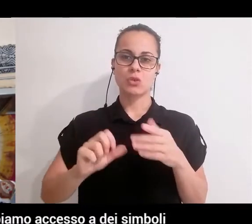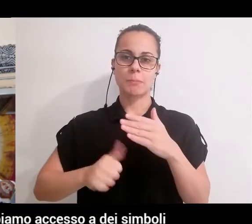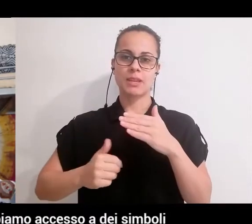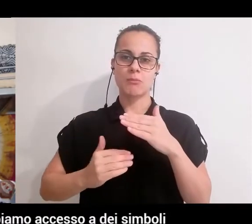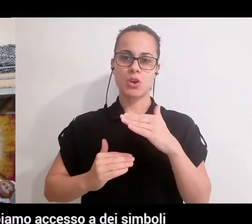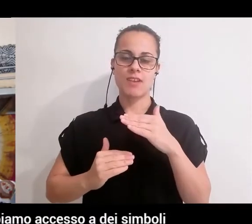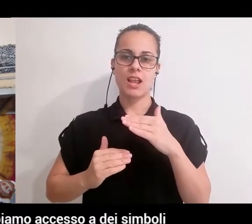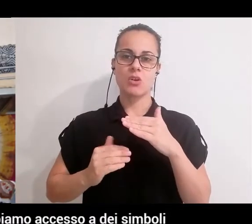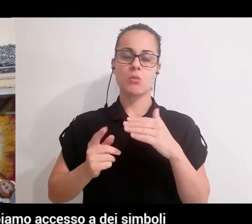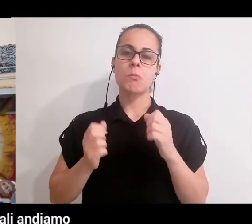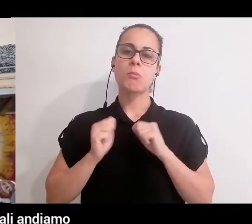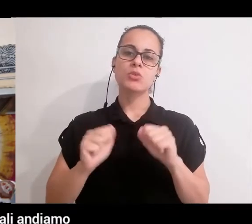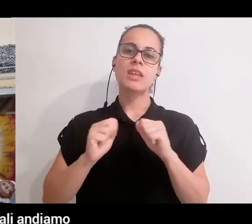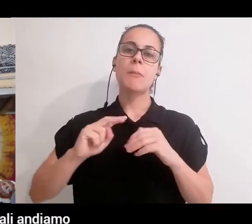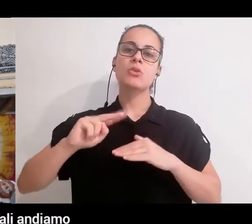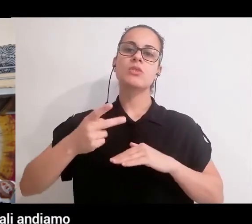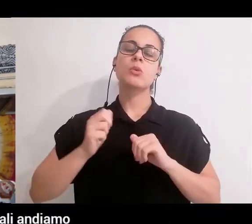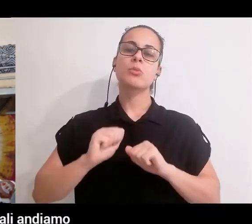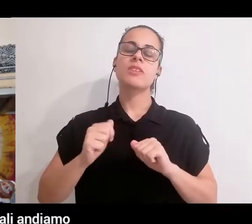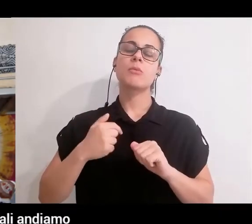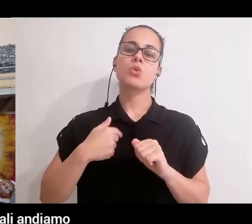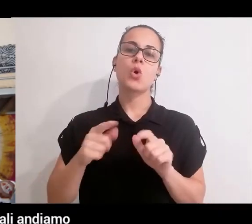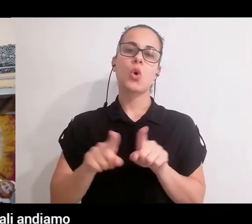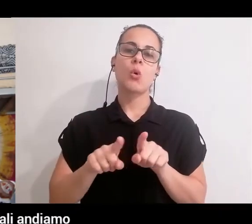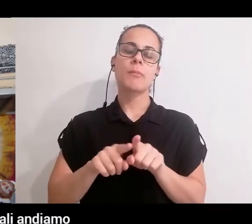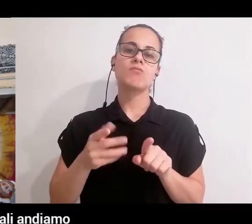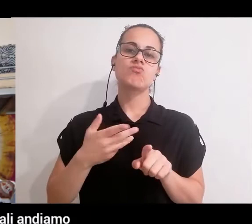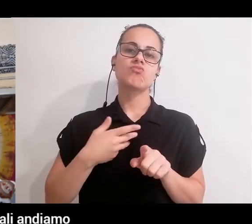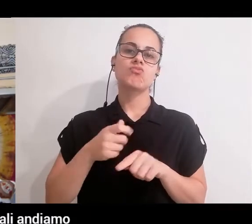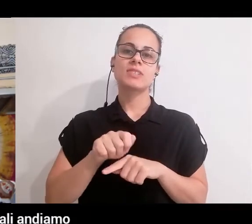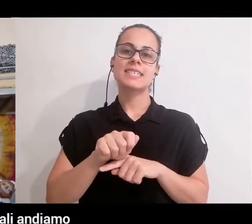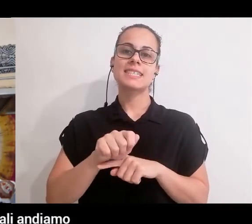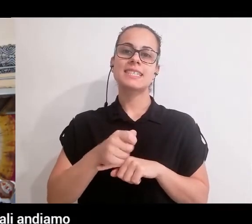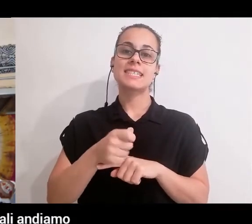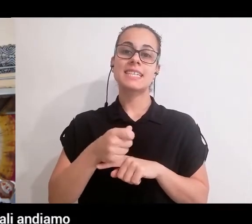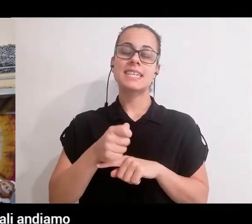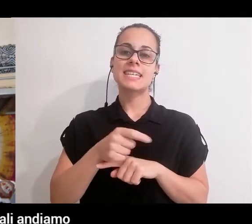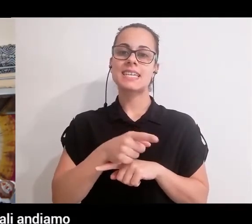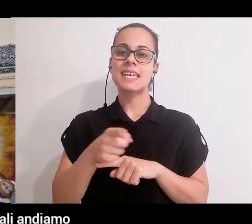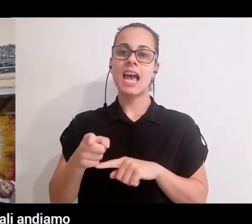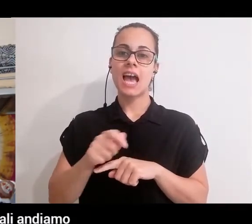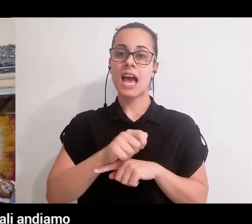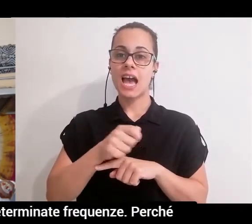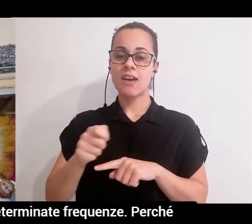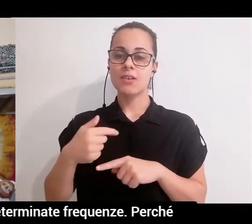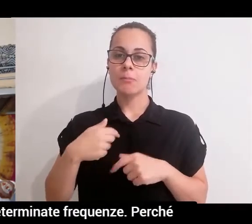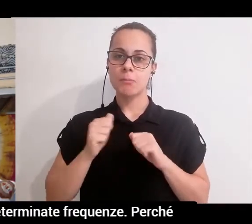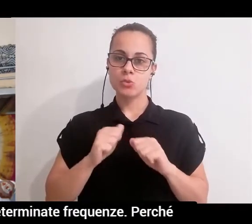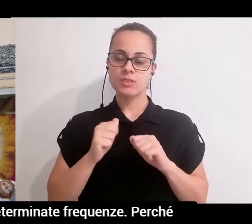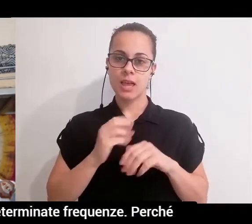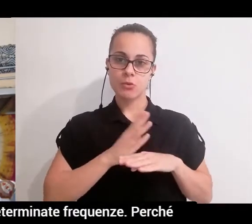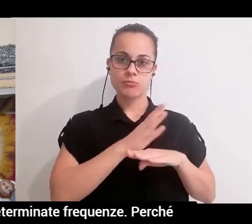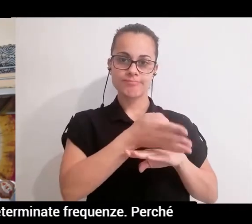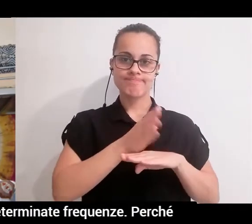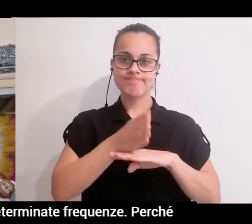non abbiamo accesso a dei simboli particolari che sono delle chiavi con le quali andiamo ad accedere a